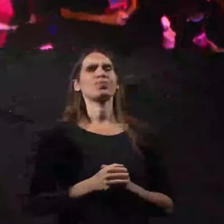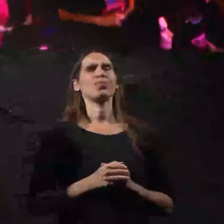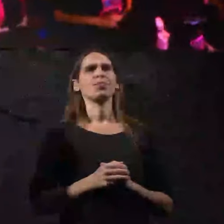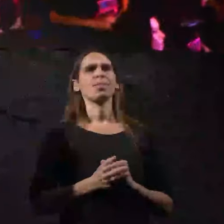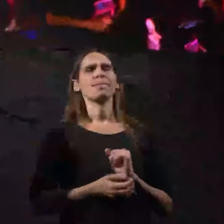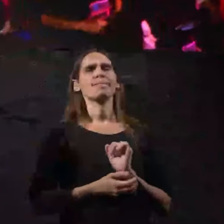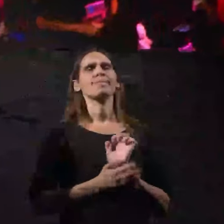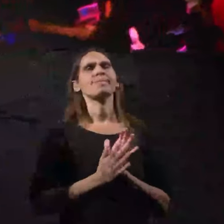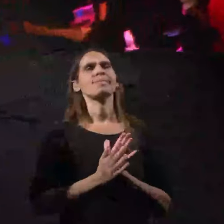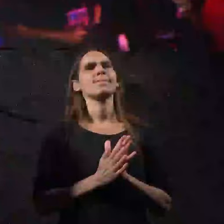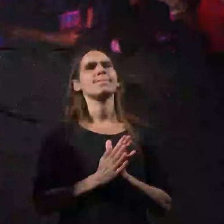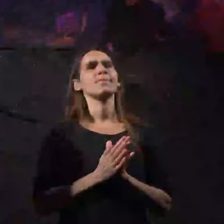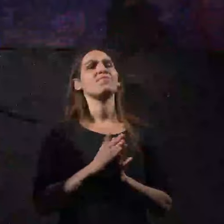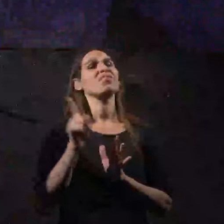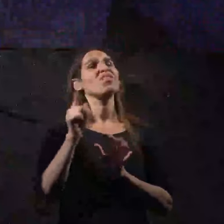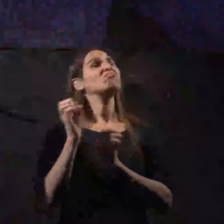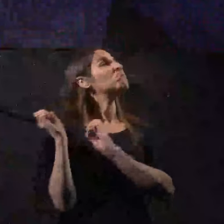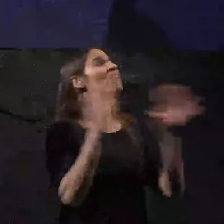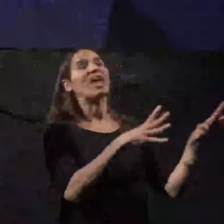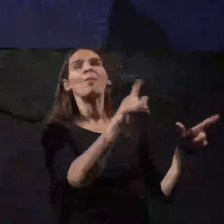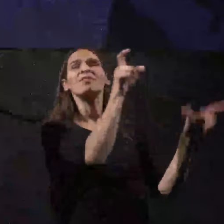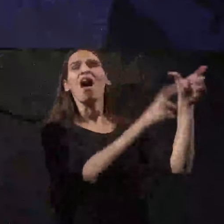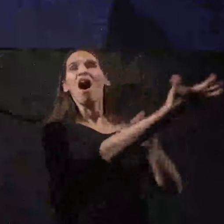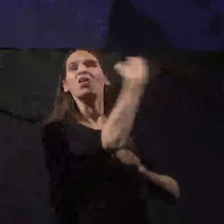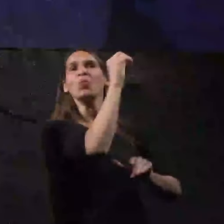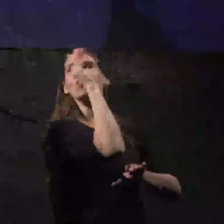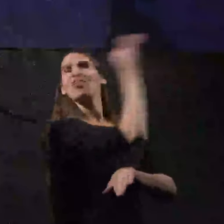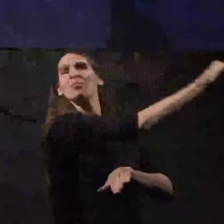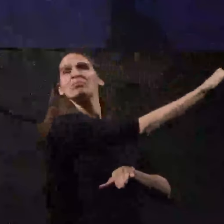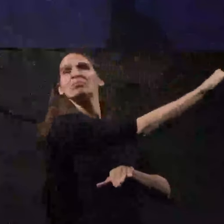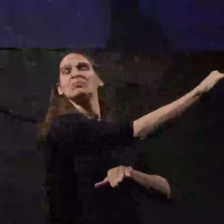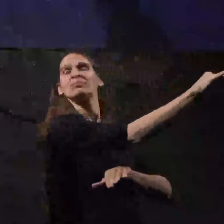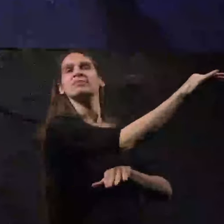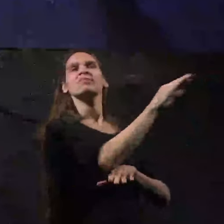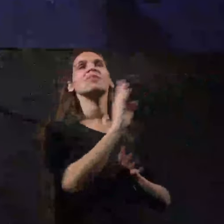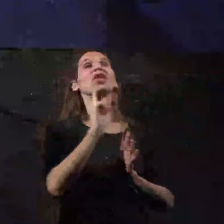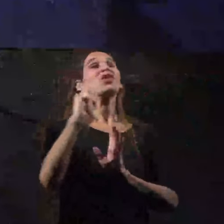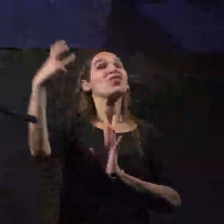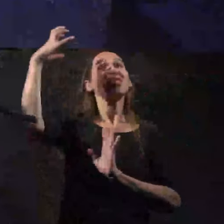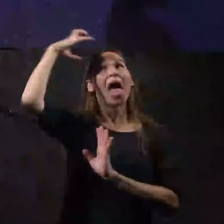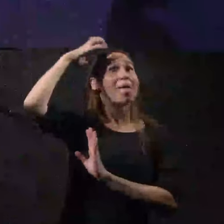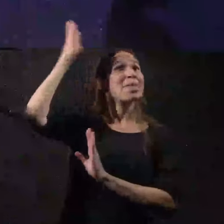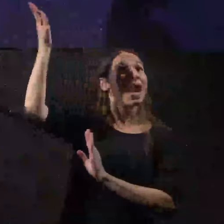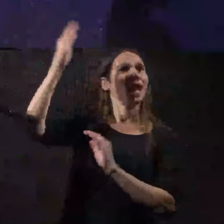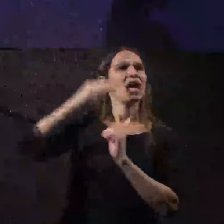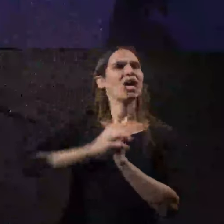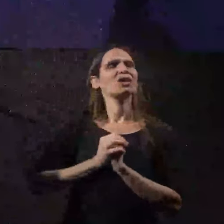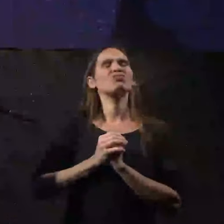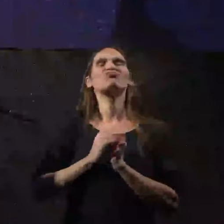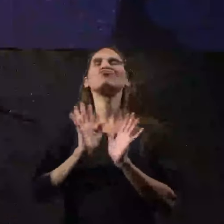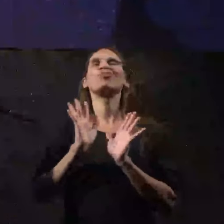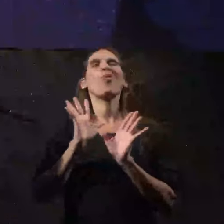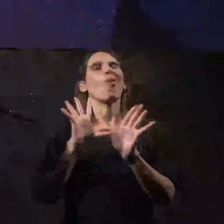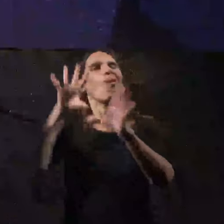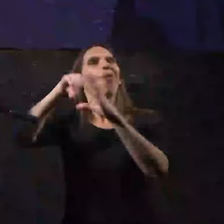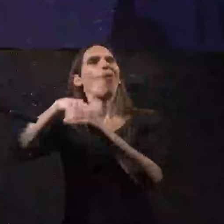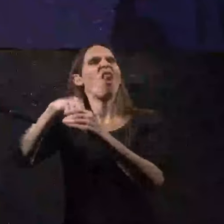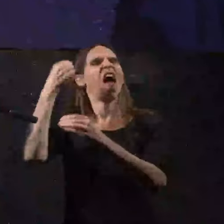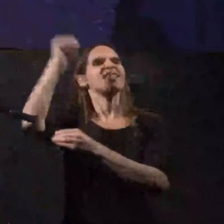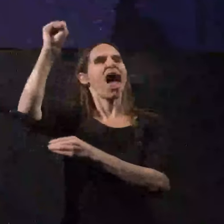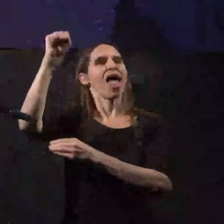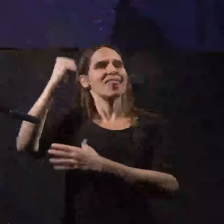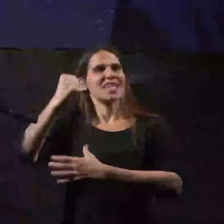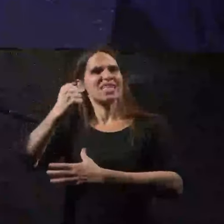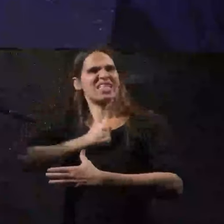והם מפקירים את החטופים והמלך הוא חובר לקהניסטים